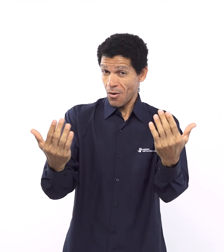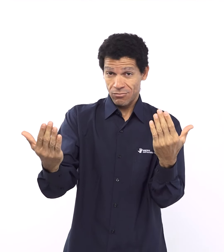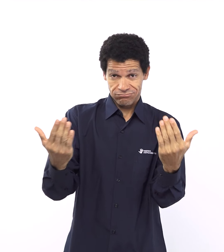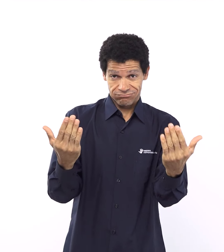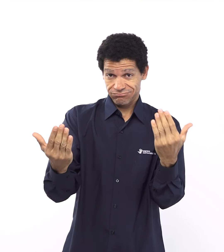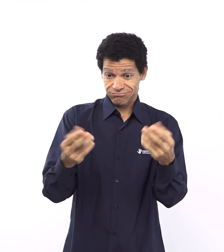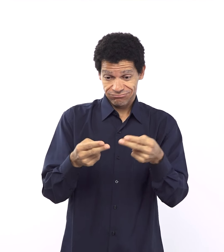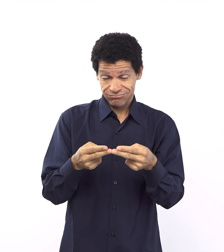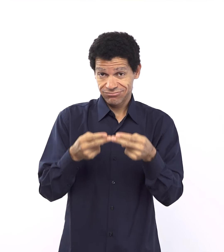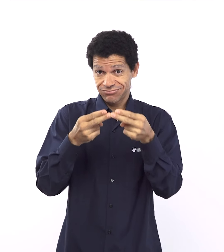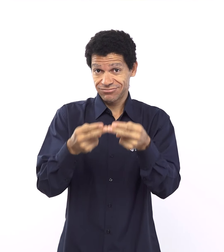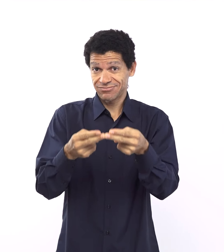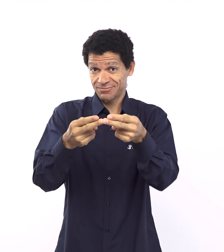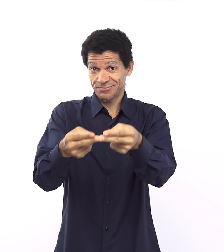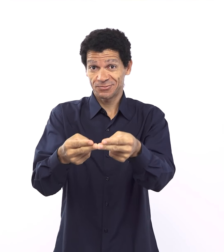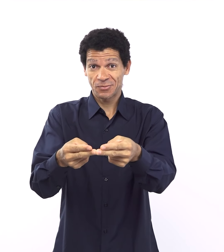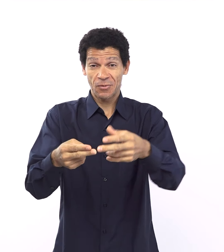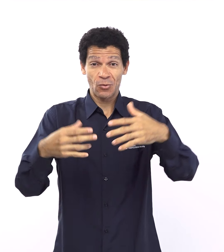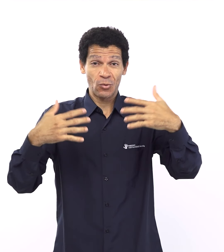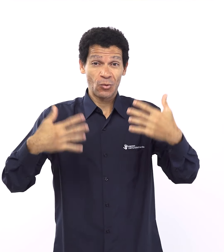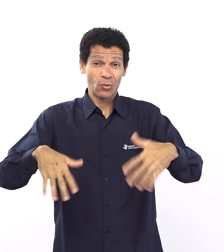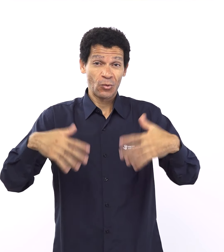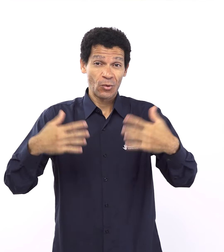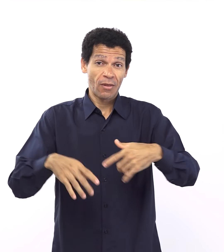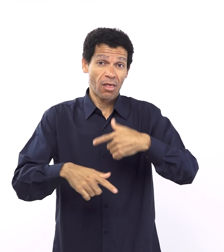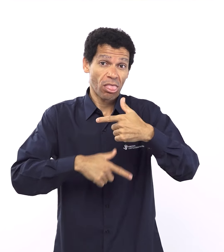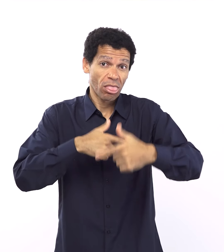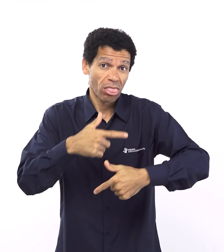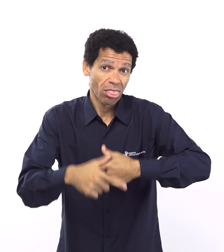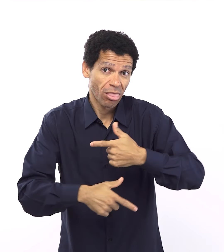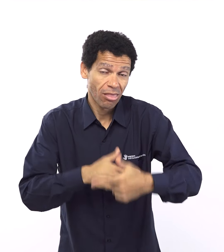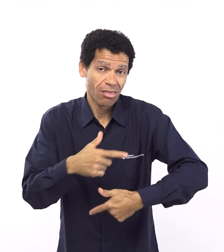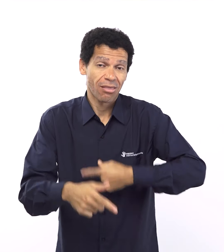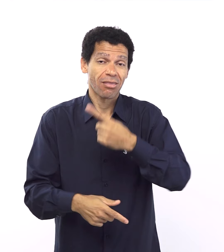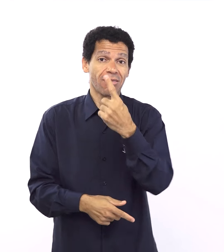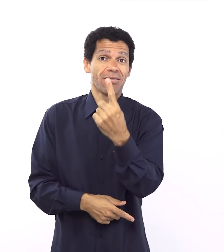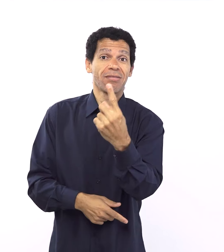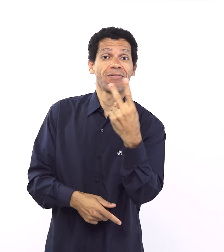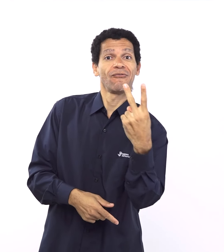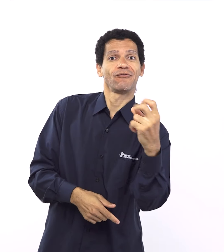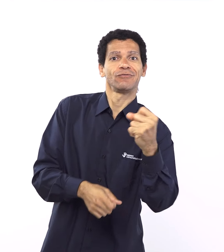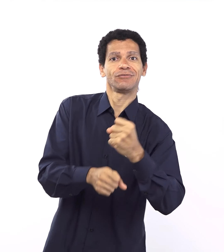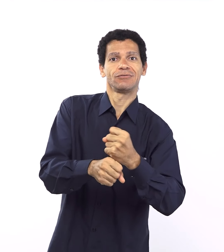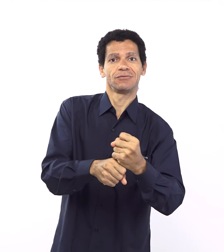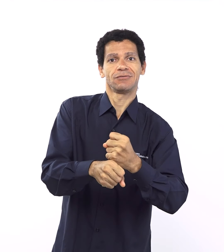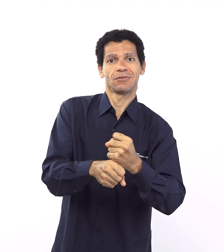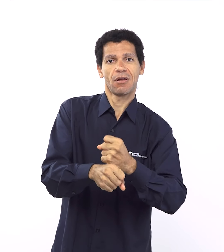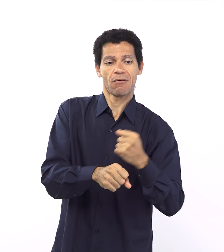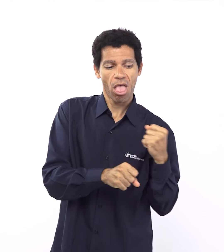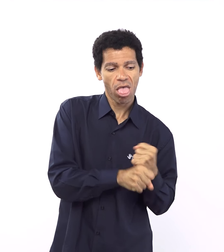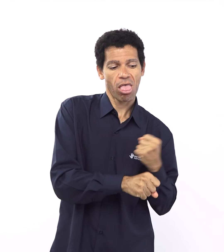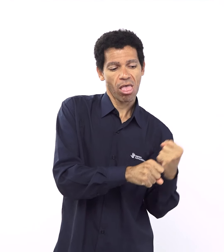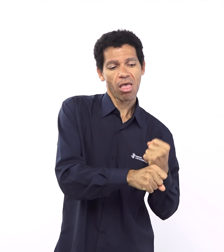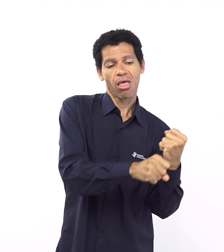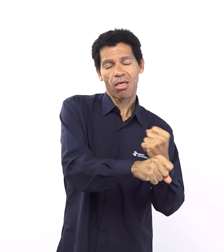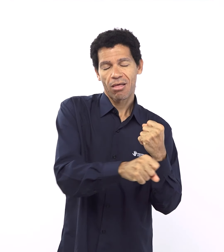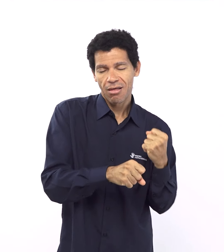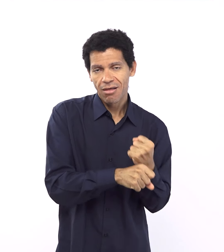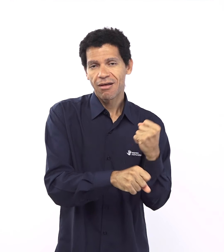o investimento financeiro, a vergonha, olha, foi um negócio gigantesco, assim, tinha uma coisa que